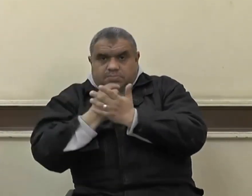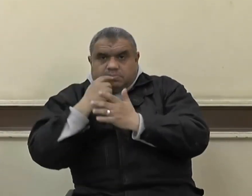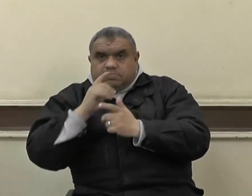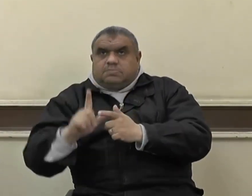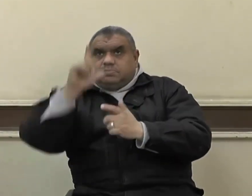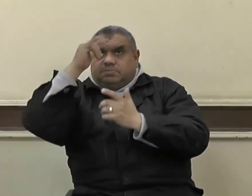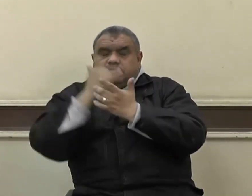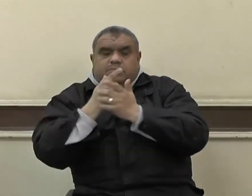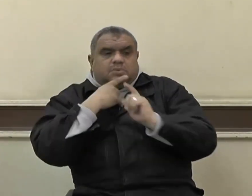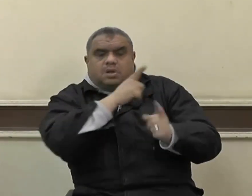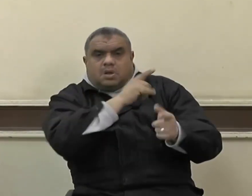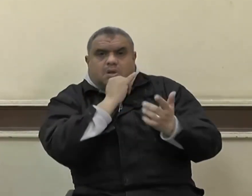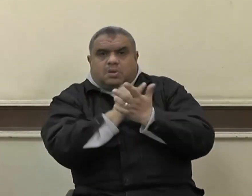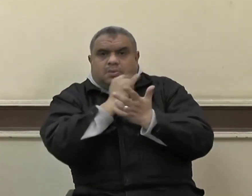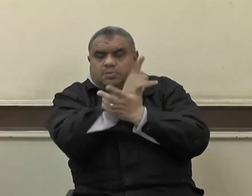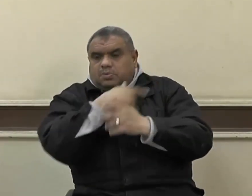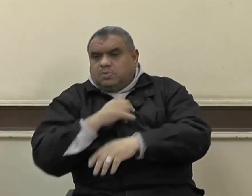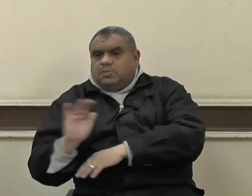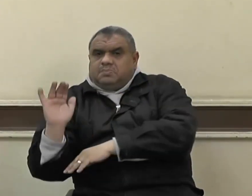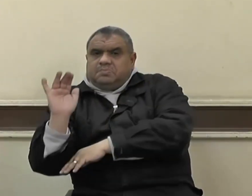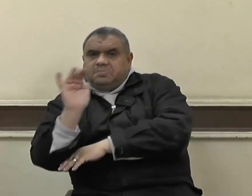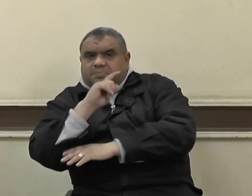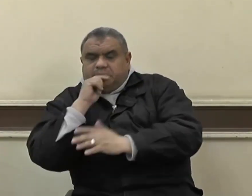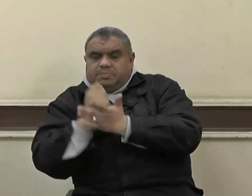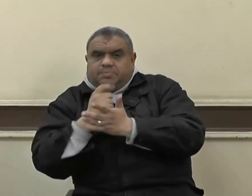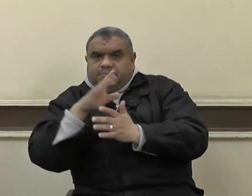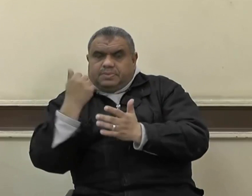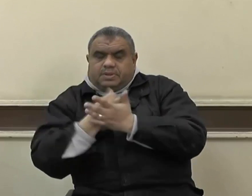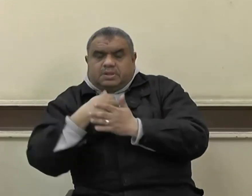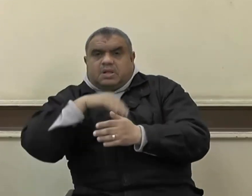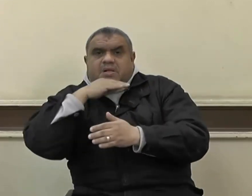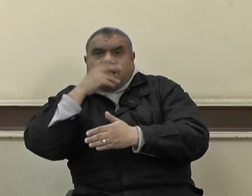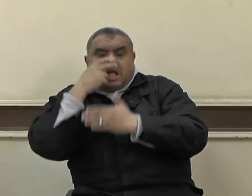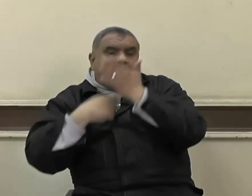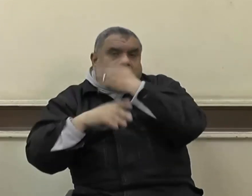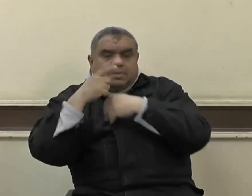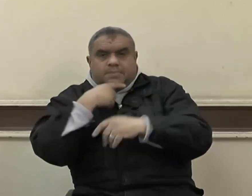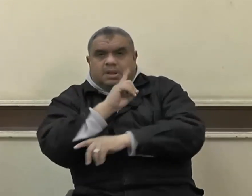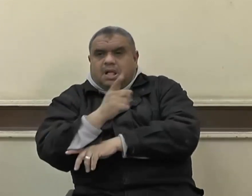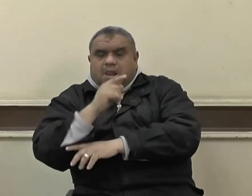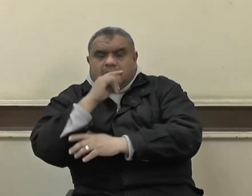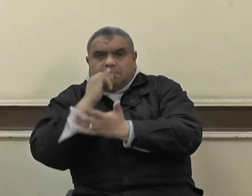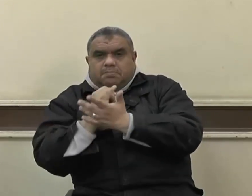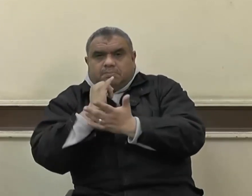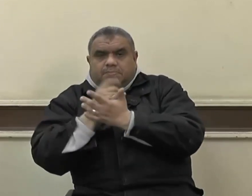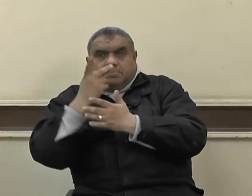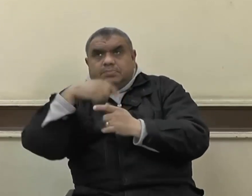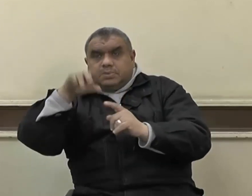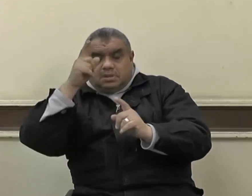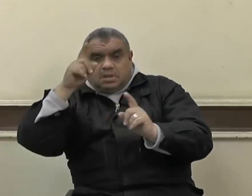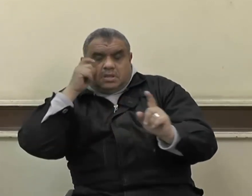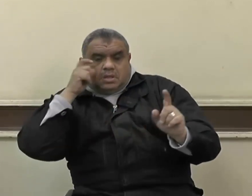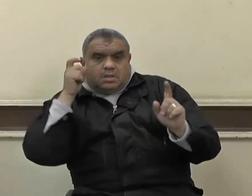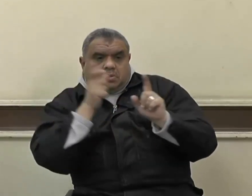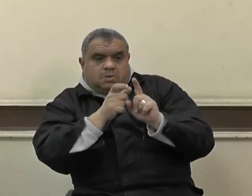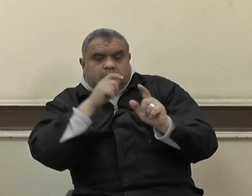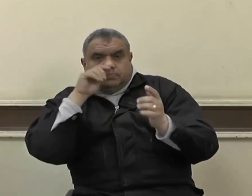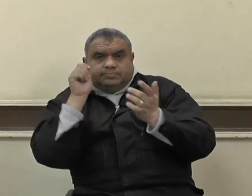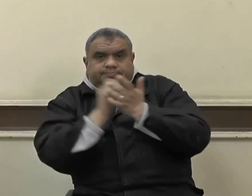كل امرئ بما كسب رهين وعلينا أن نعلم علم اليقين أن